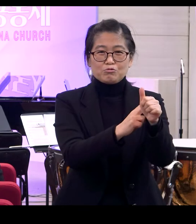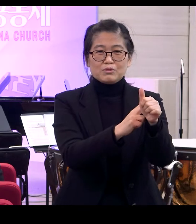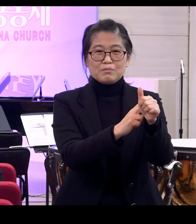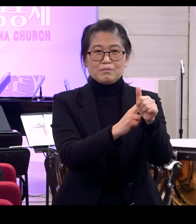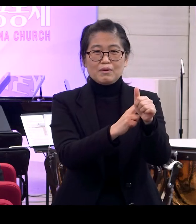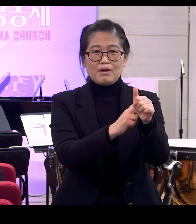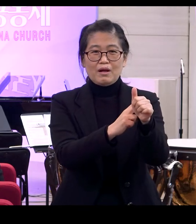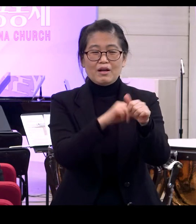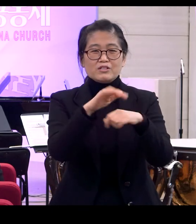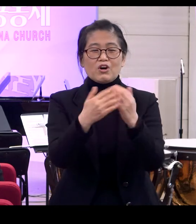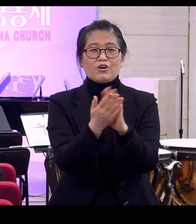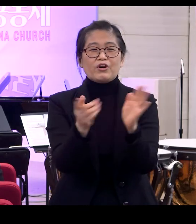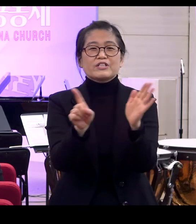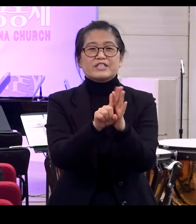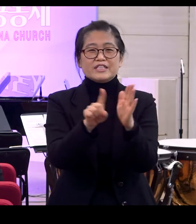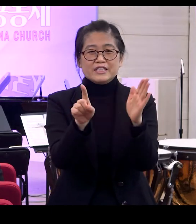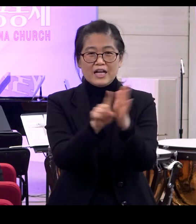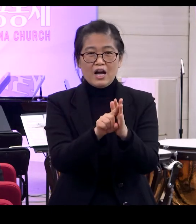성서신학적으로 볼 땐 근거가 없다